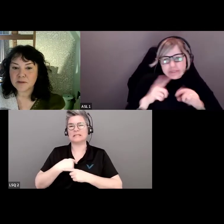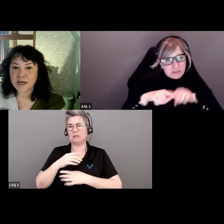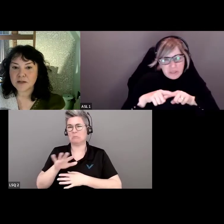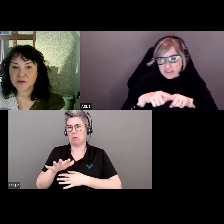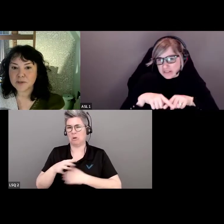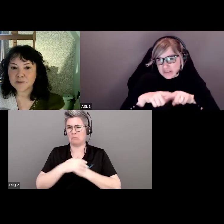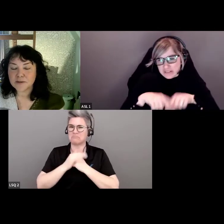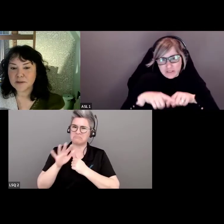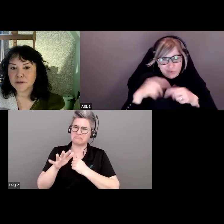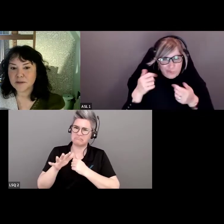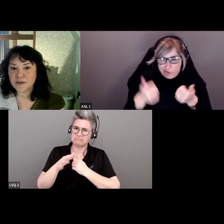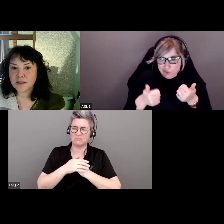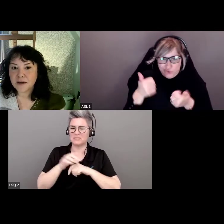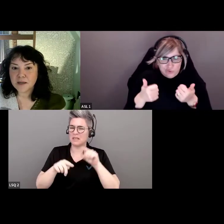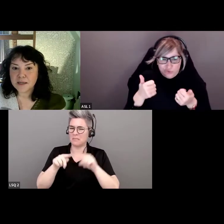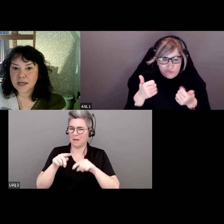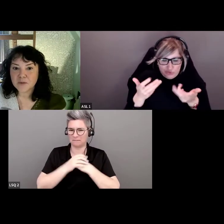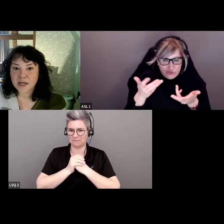très bon non plus.